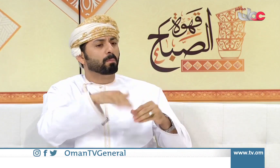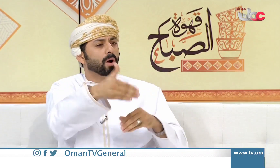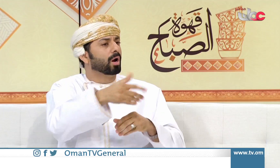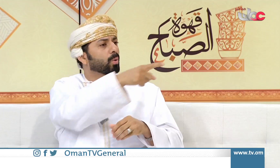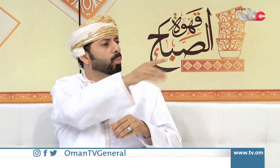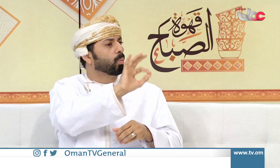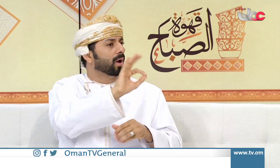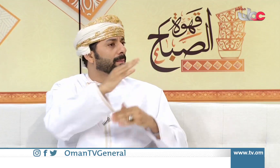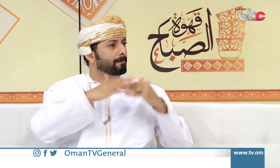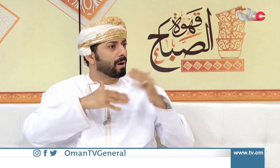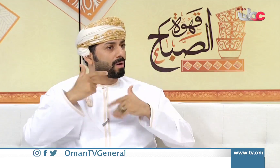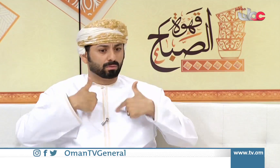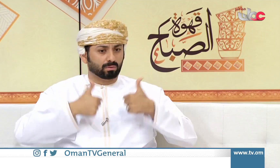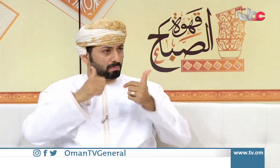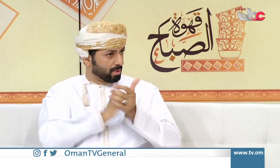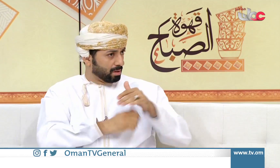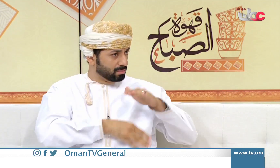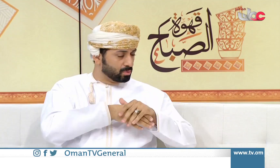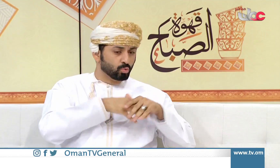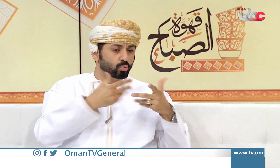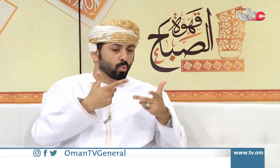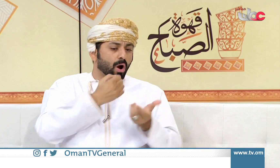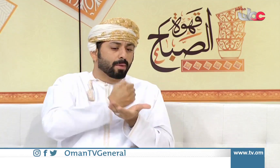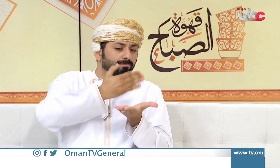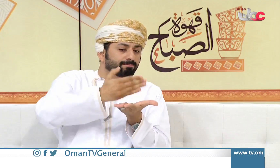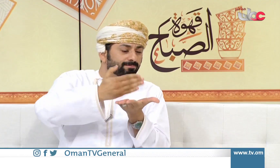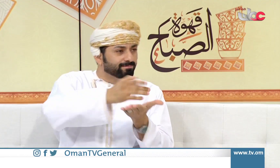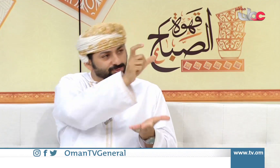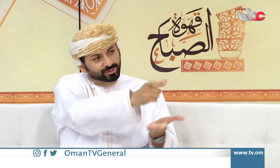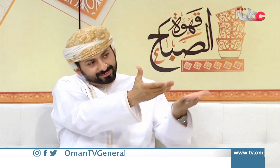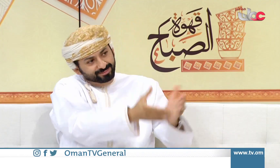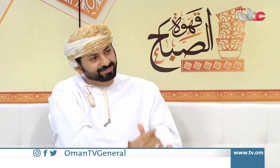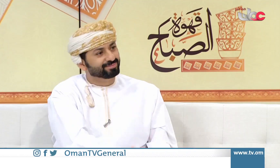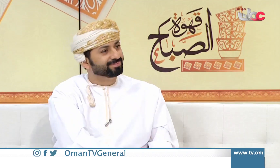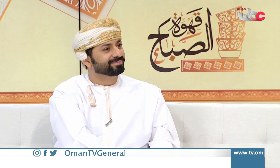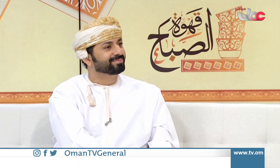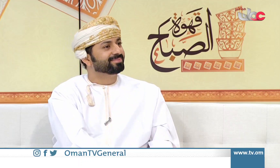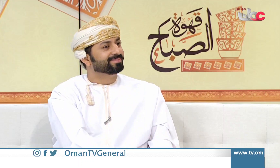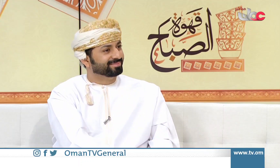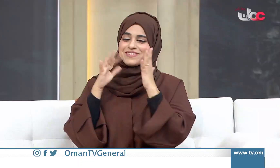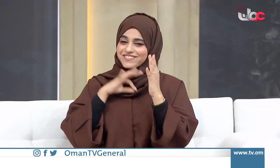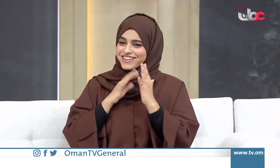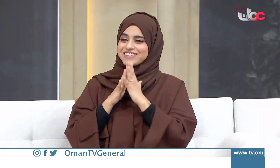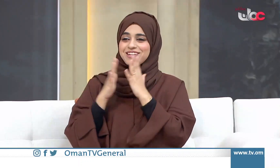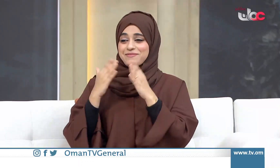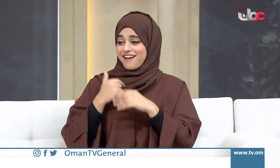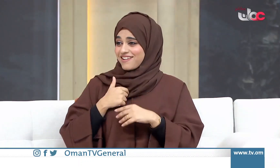وصلت إليها وأيضاً المهارات التي أيضاً توصلت لها؟ نعم حققت